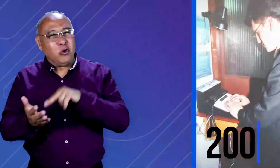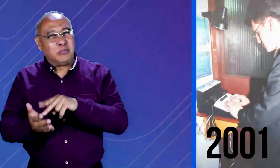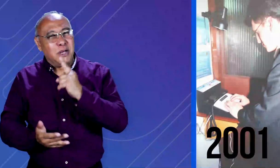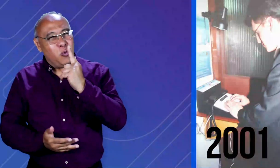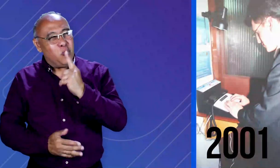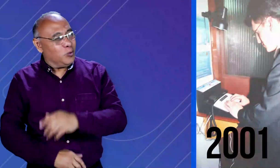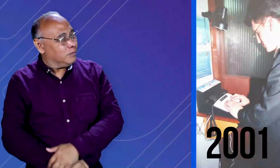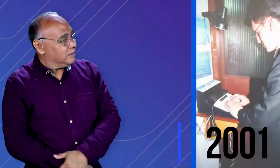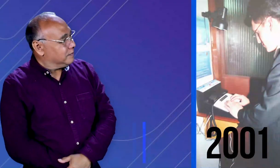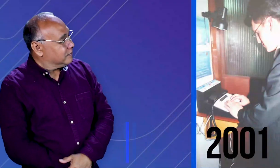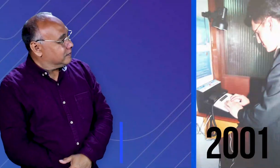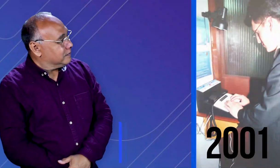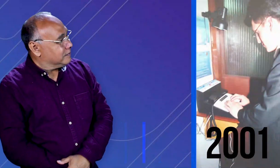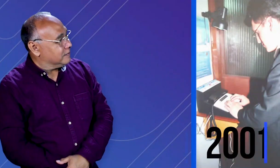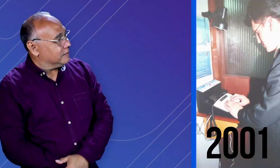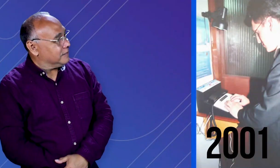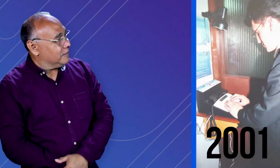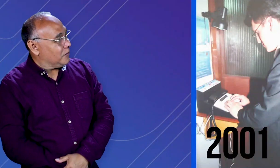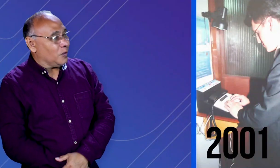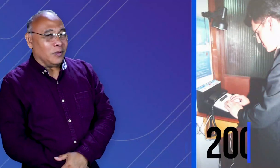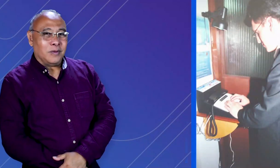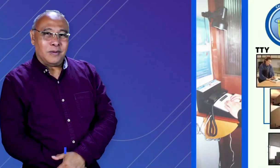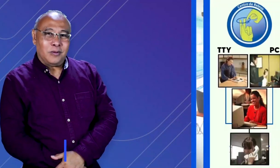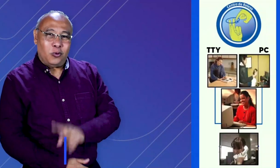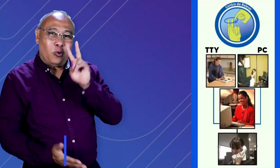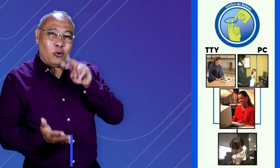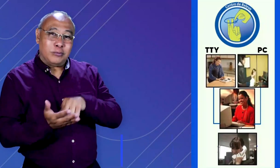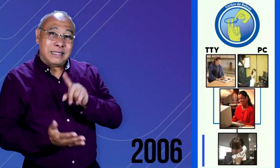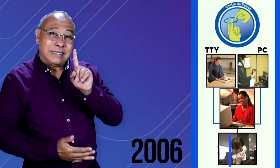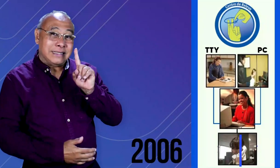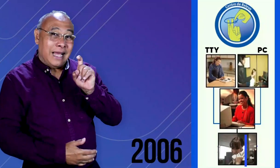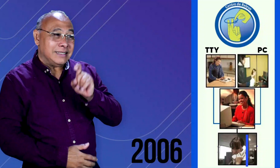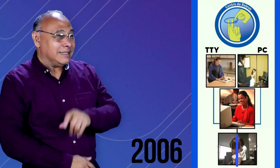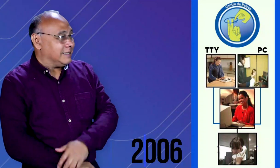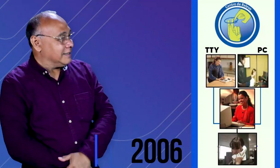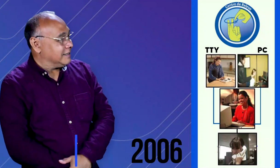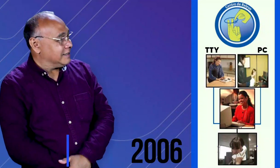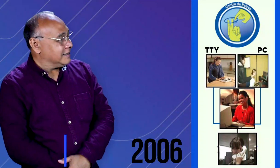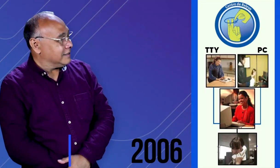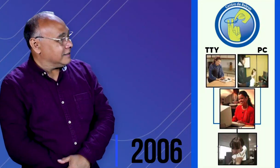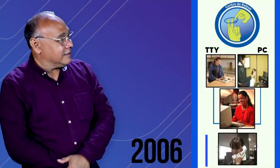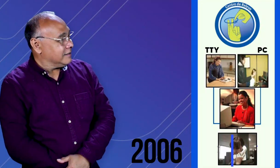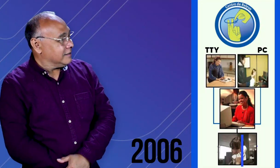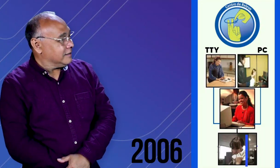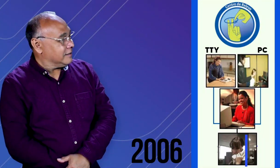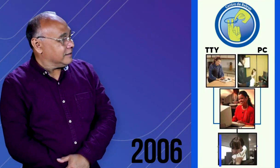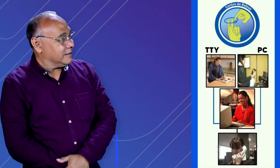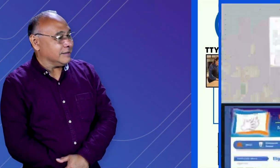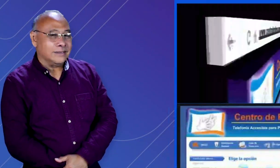como ahora somos totalmente independientes veamos las fotos 2001, 2006, 2009,